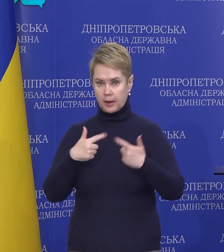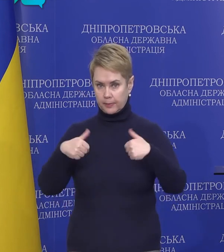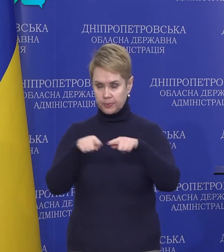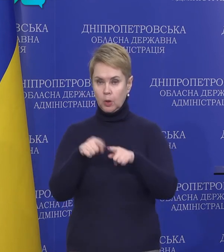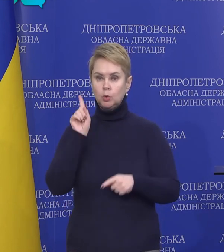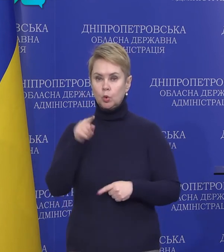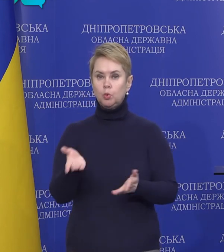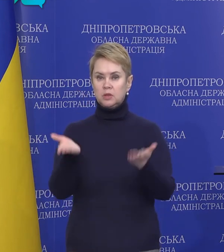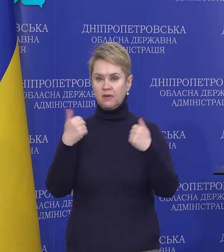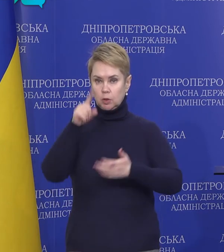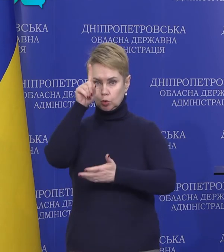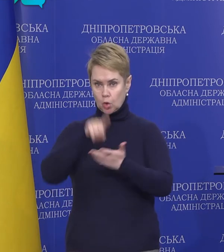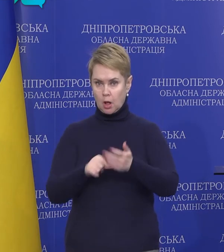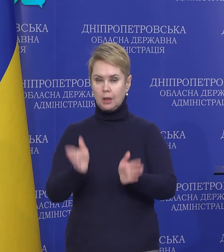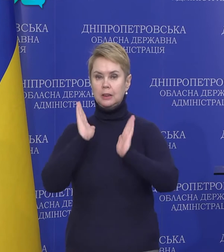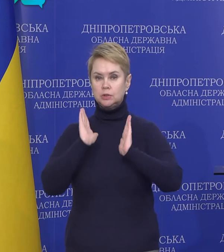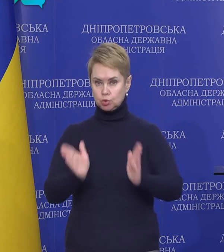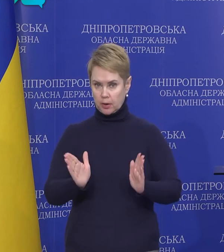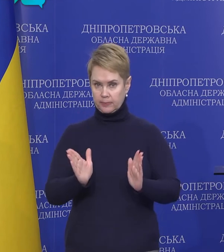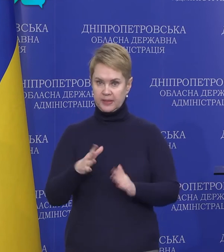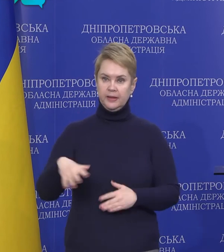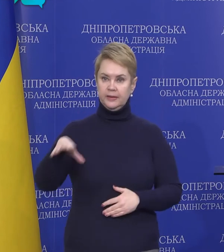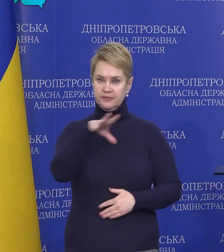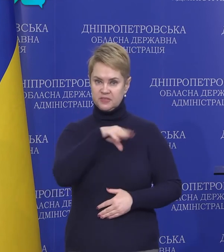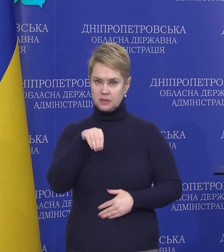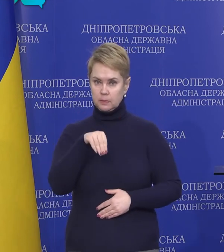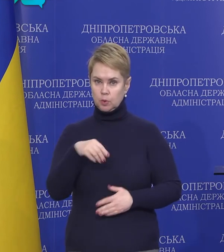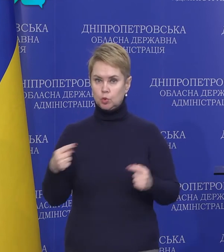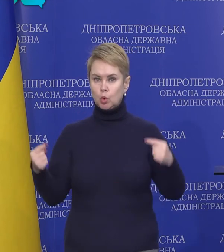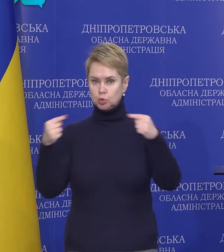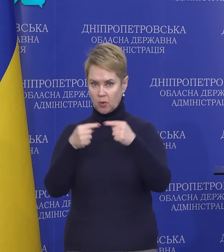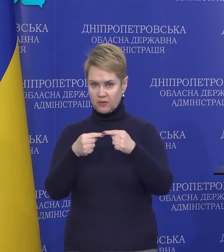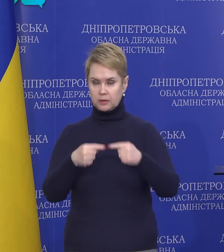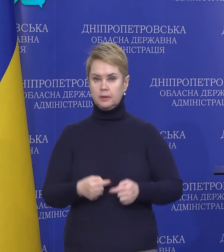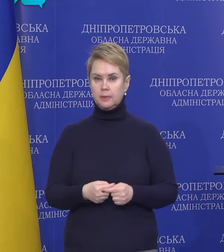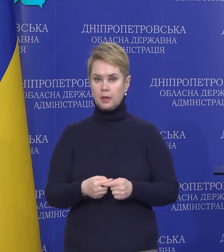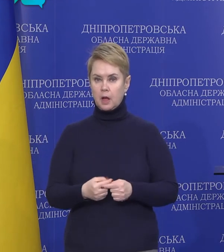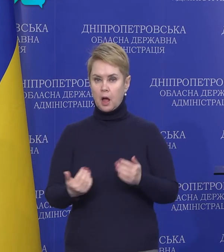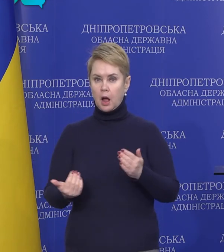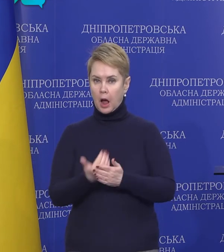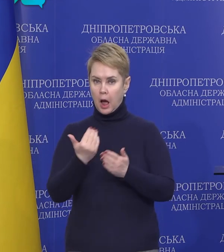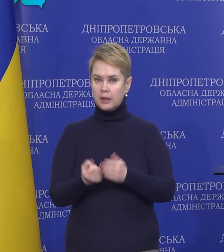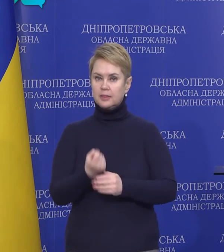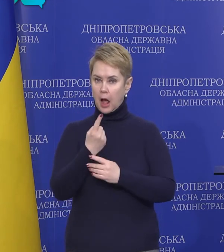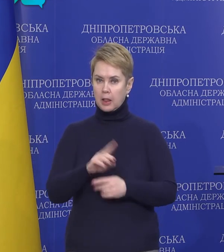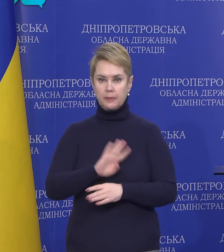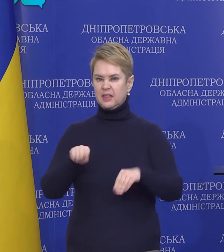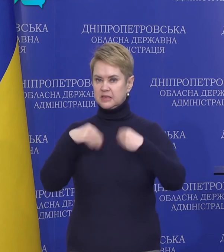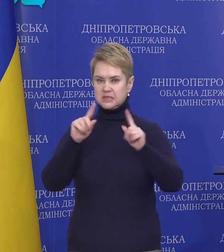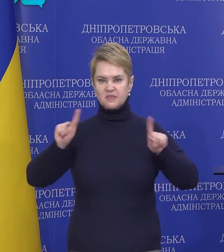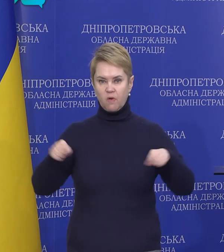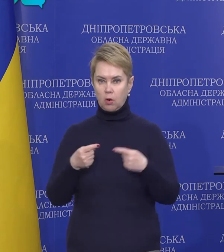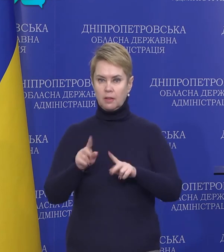Тому давайте довіряти лише всім достовірним каналам і не створювати